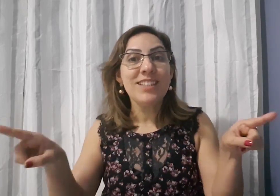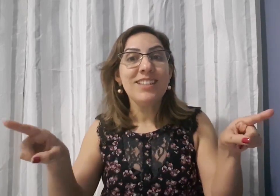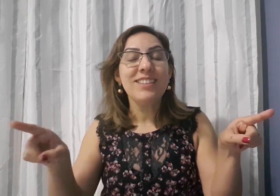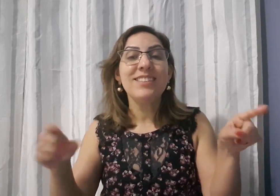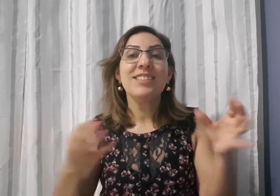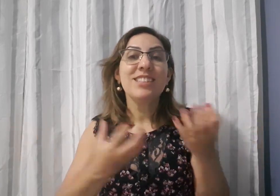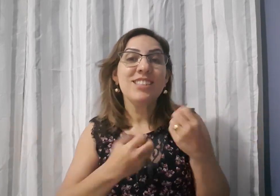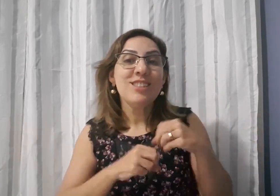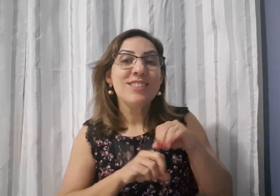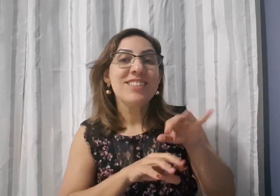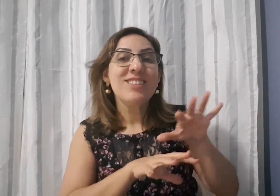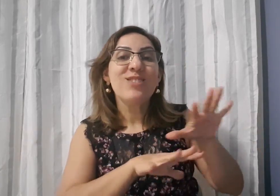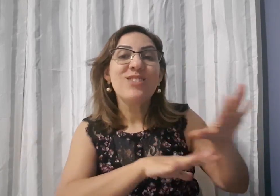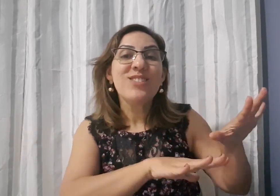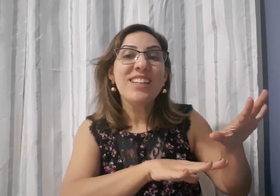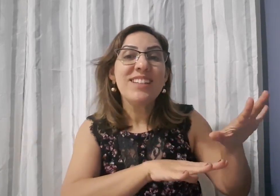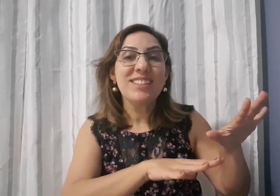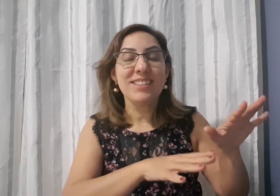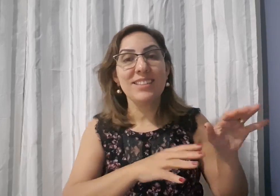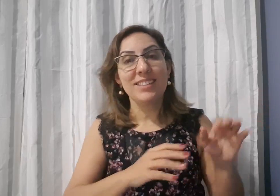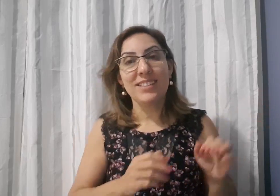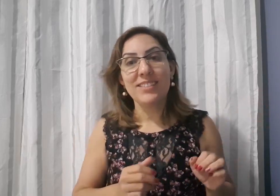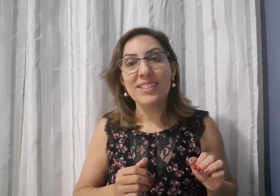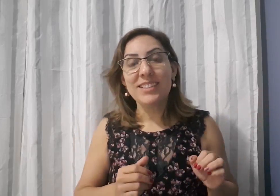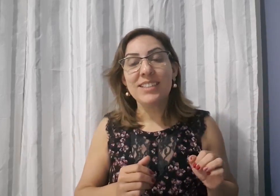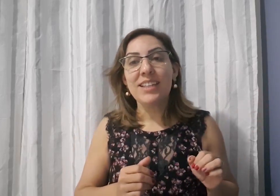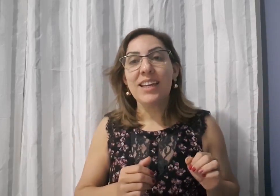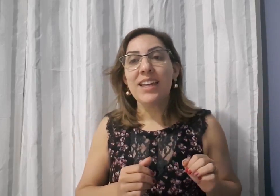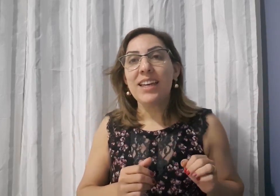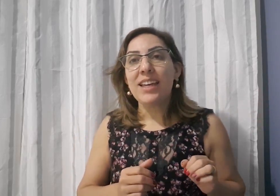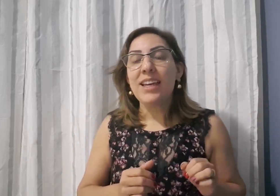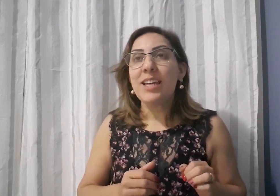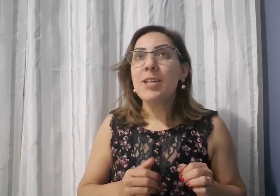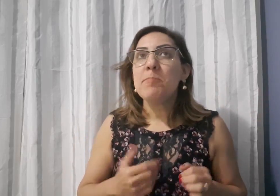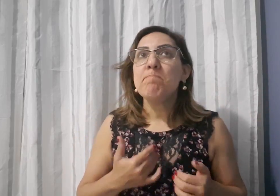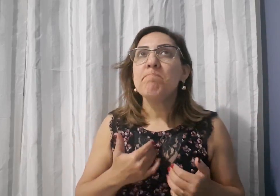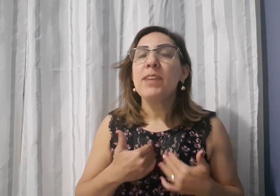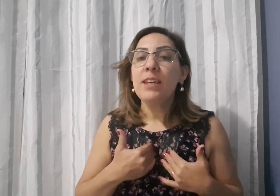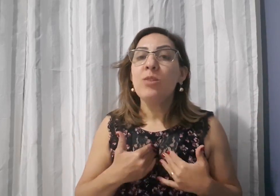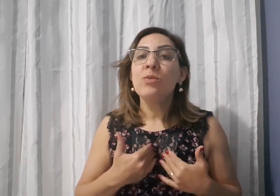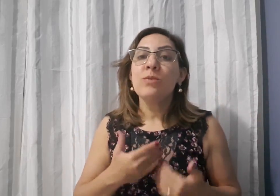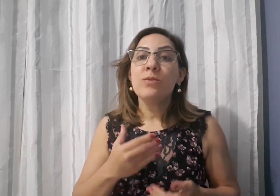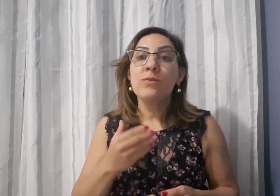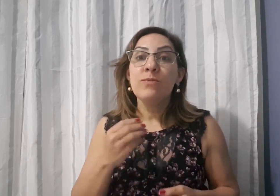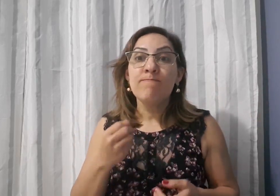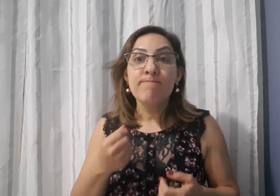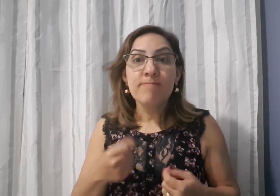Através do curso Fluente em Libras, eu consegui o meu objetivo de me tornar fluente em Libras.